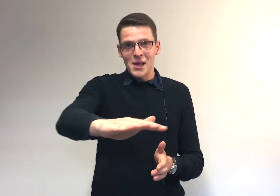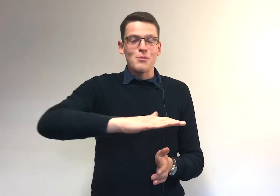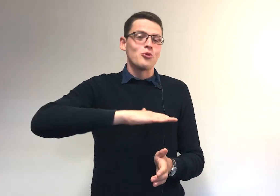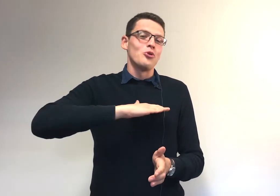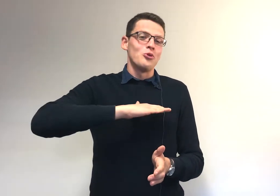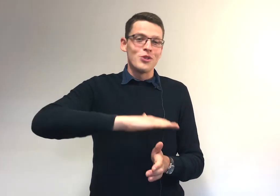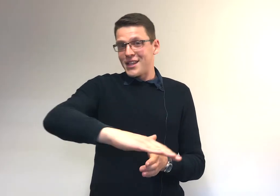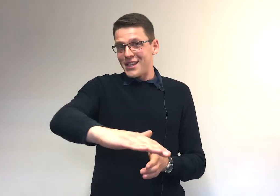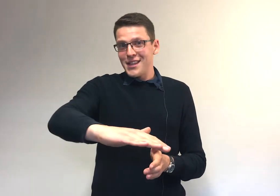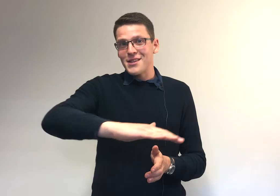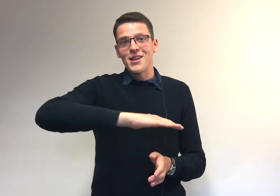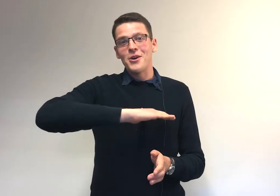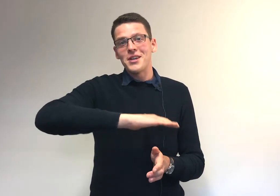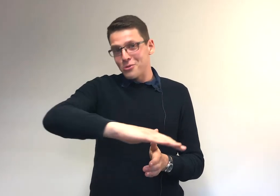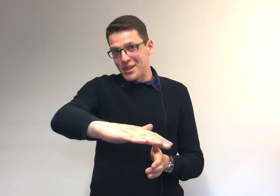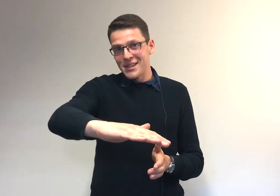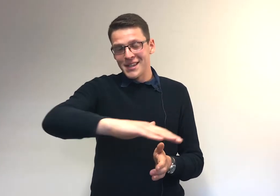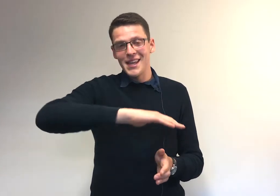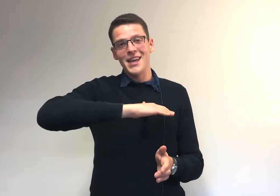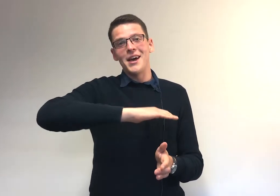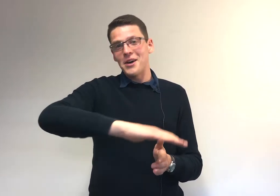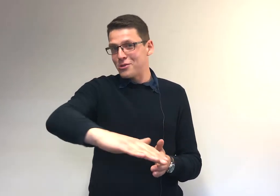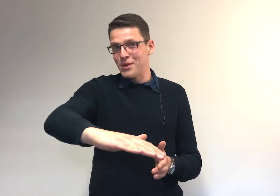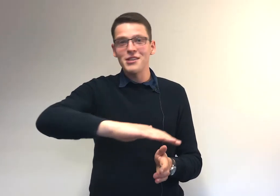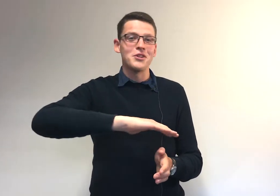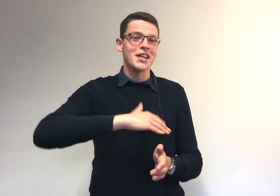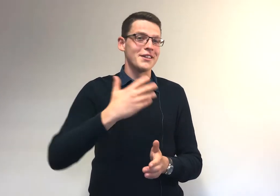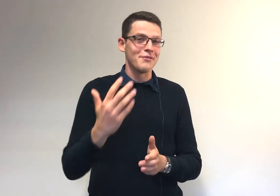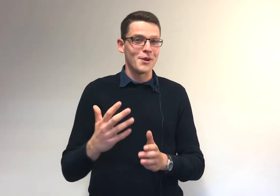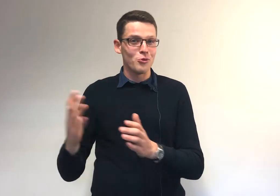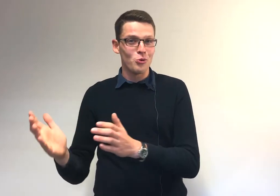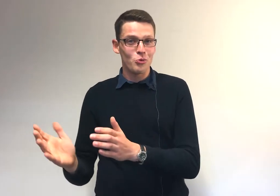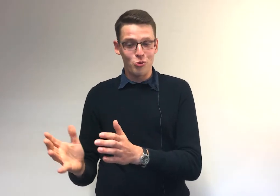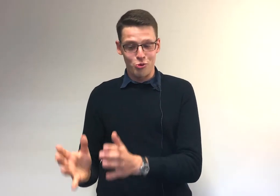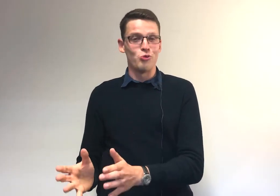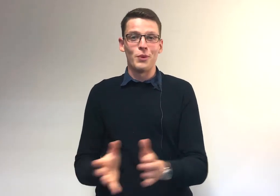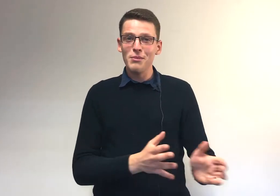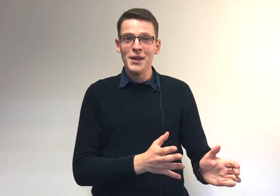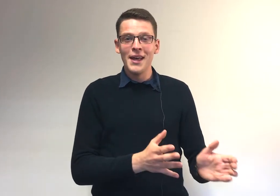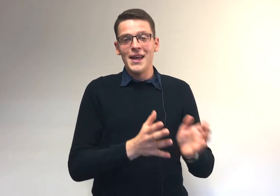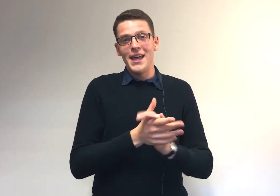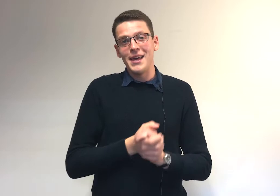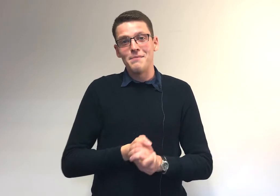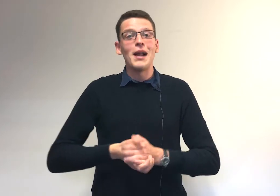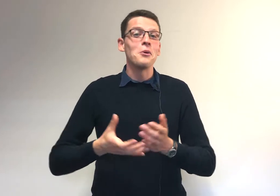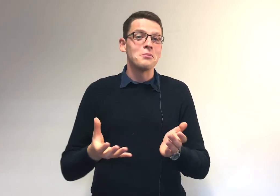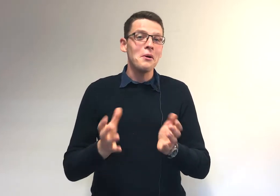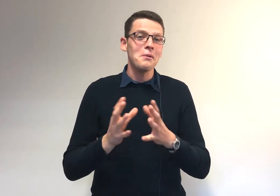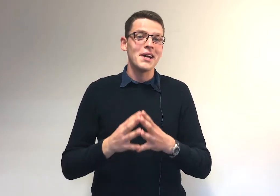Parce qu'une synthèse, c'est un résumé. Et un résumé, ça veut dire qu'il des informations que tu supprimes. Et malheureusement, les